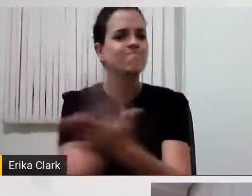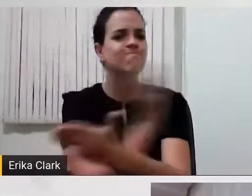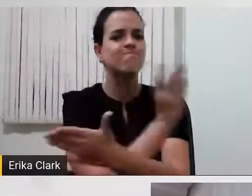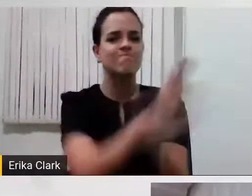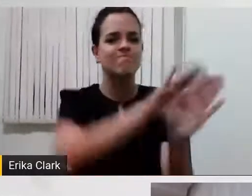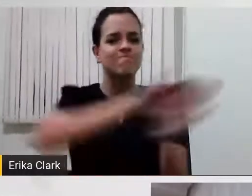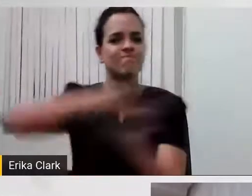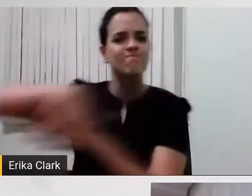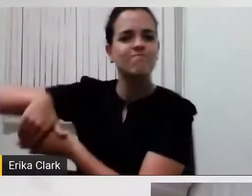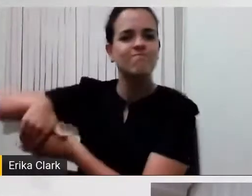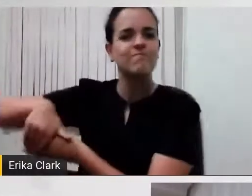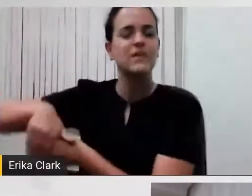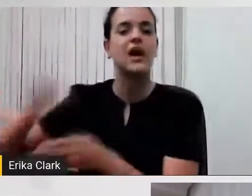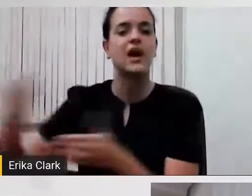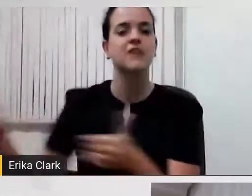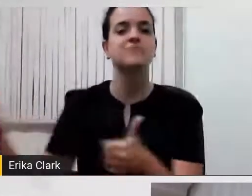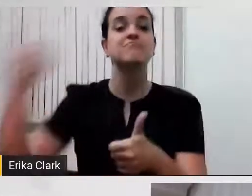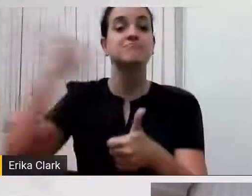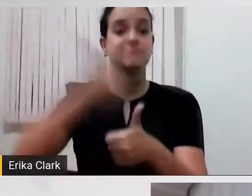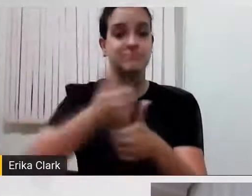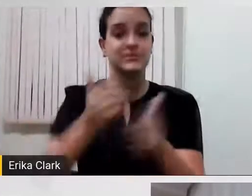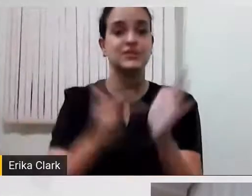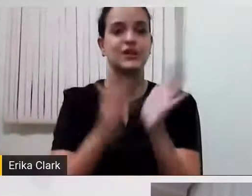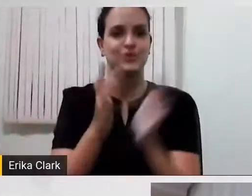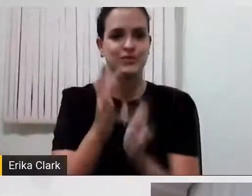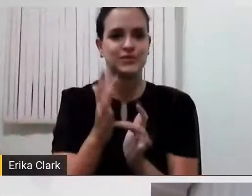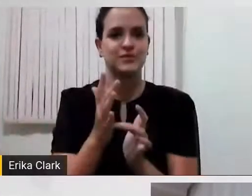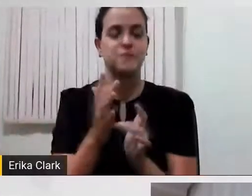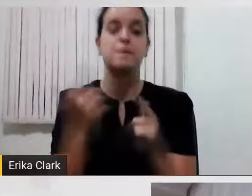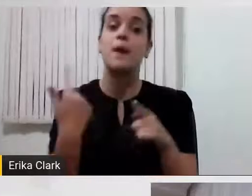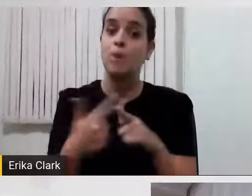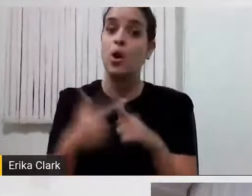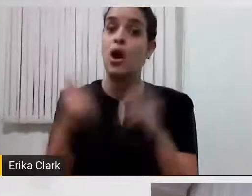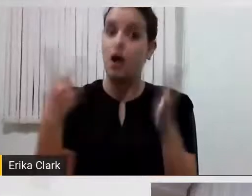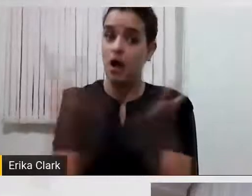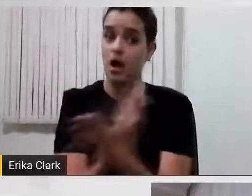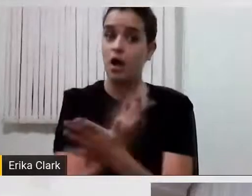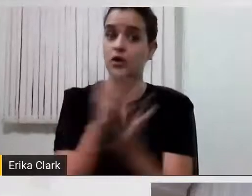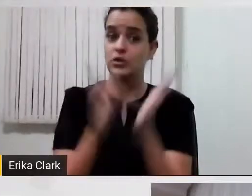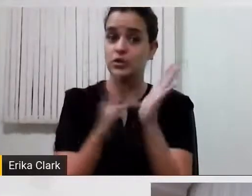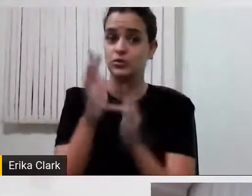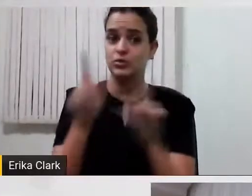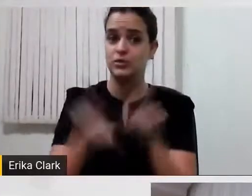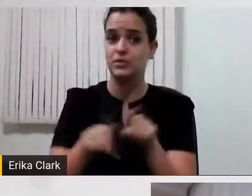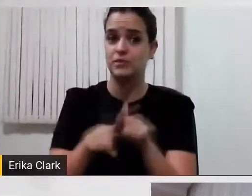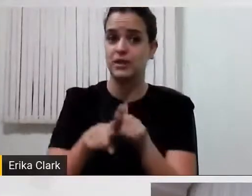aspectos, foi excluído, excluído de muitas situações. Ele foi, muitas pessoas